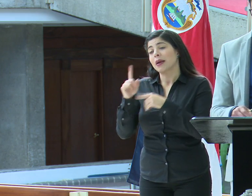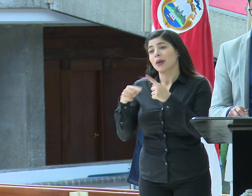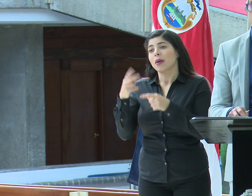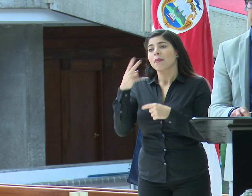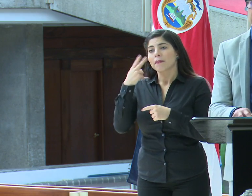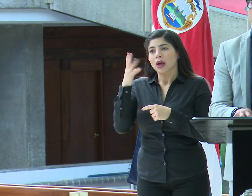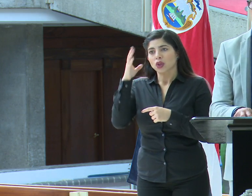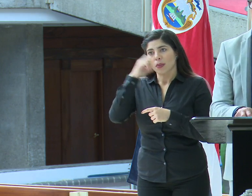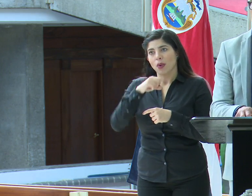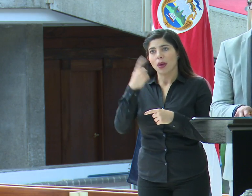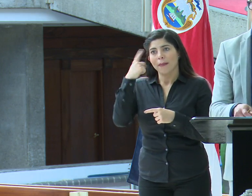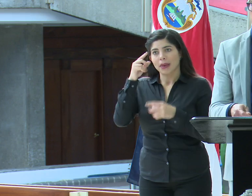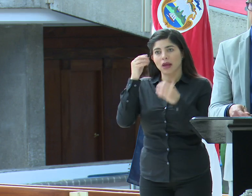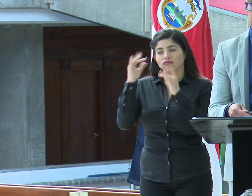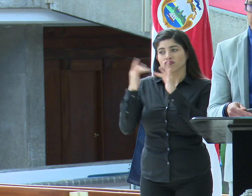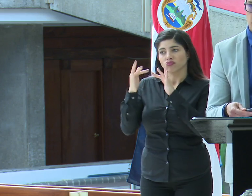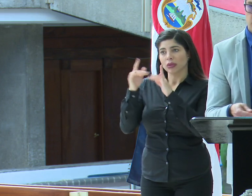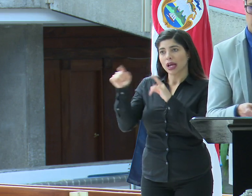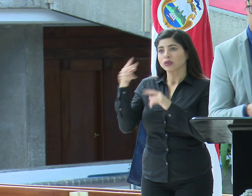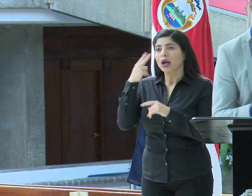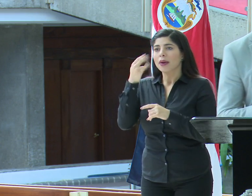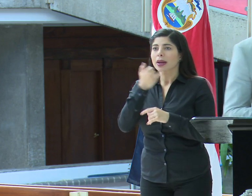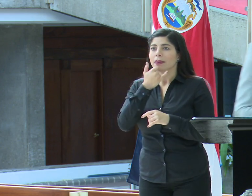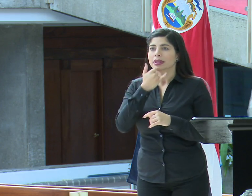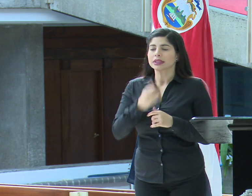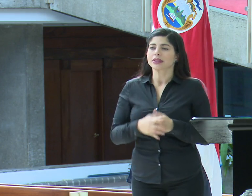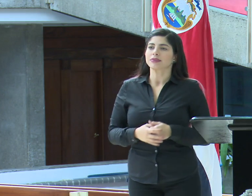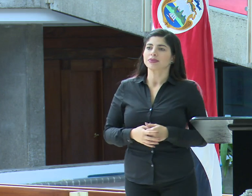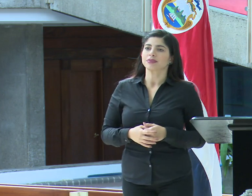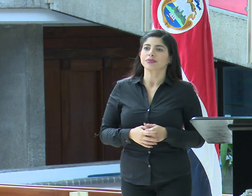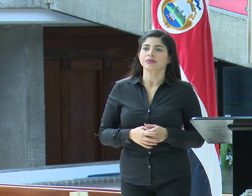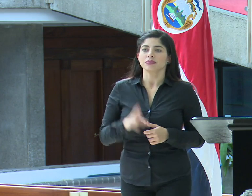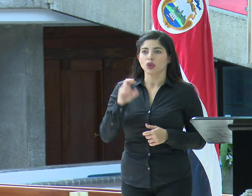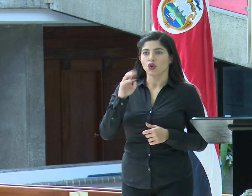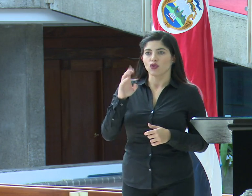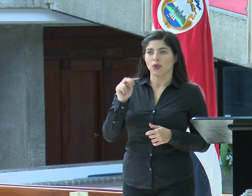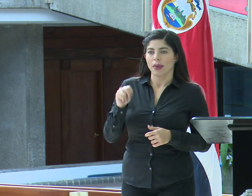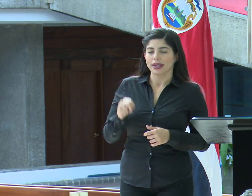a tomarlo en cuenta para comunicarnos con ellos, a ver qué es lo que está ocurriendo. Gracias. Don Román.